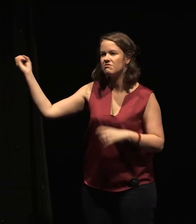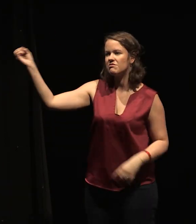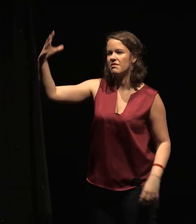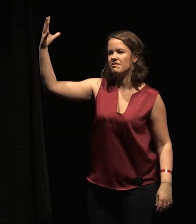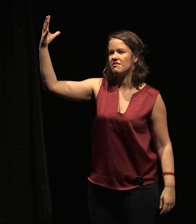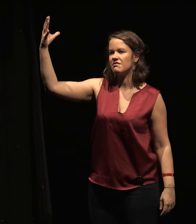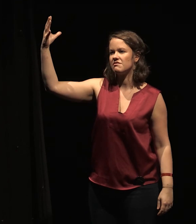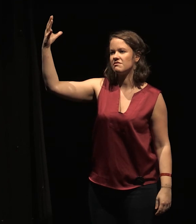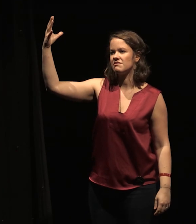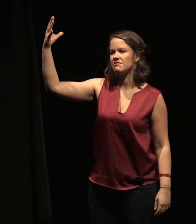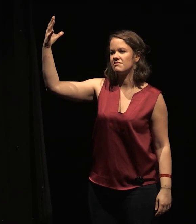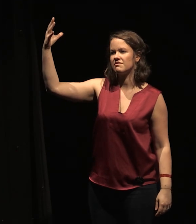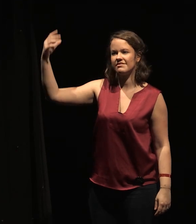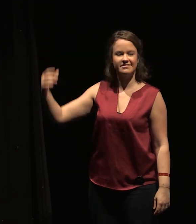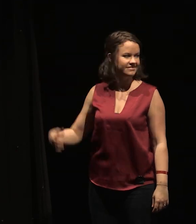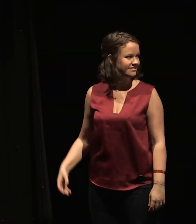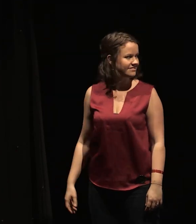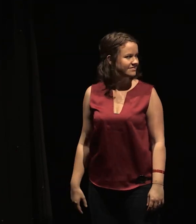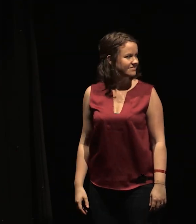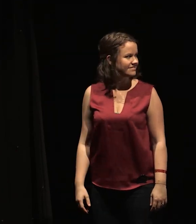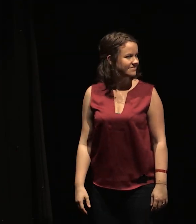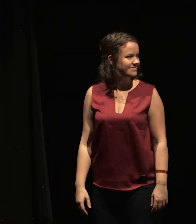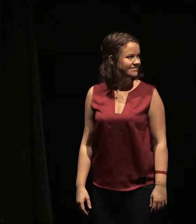Merci à tous, vous, merci. à Merci à tous. Merci.